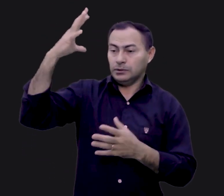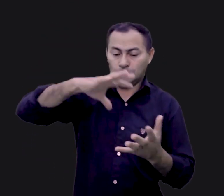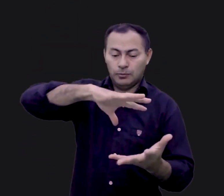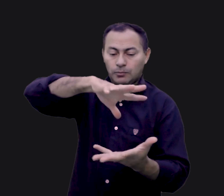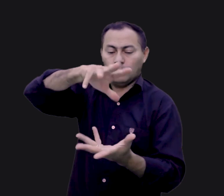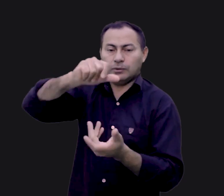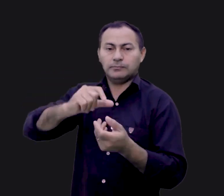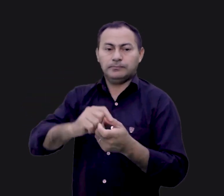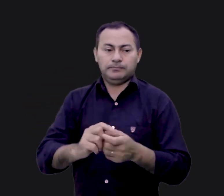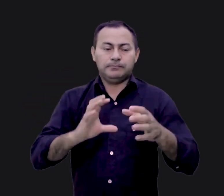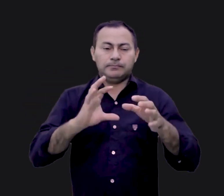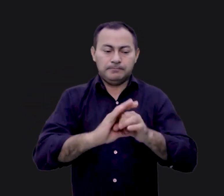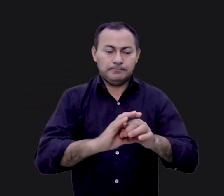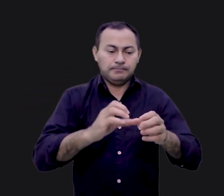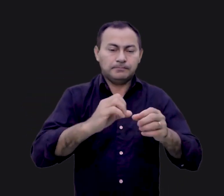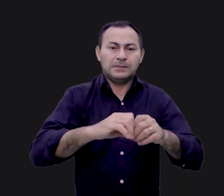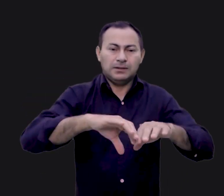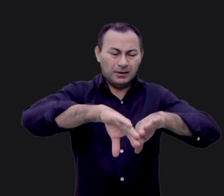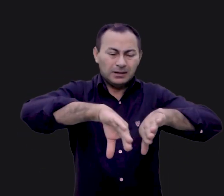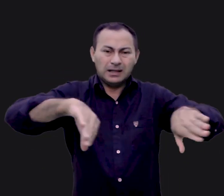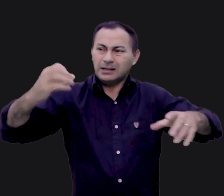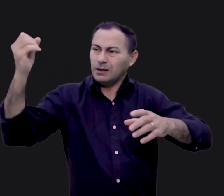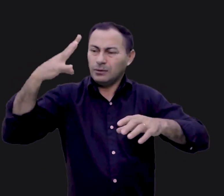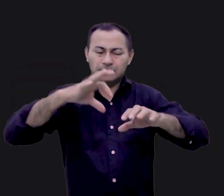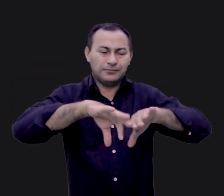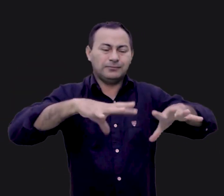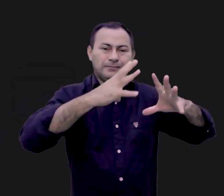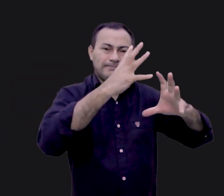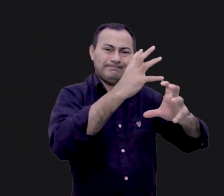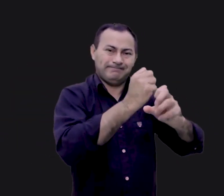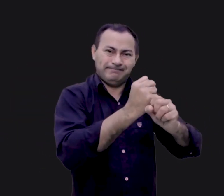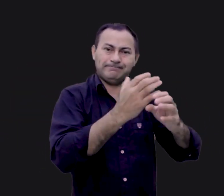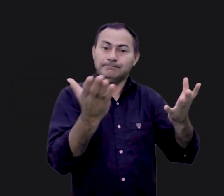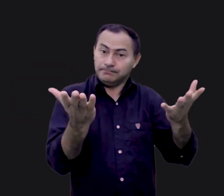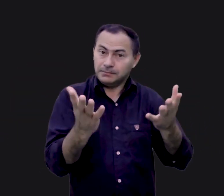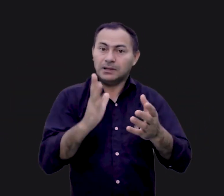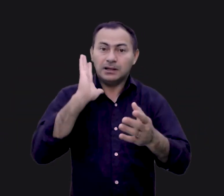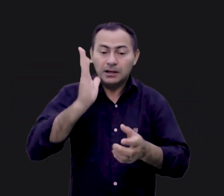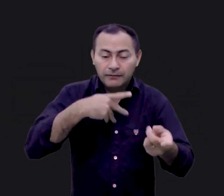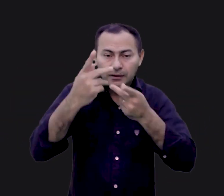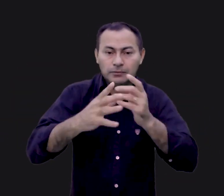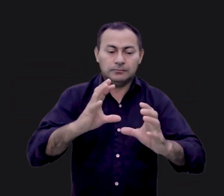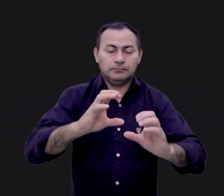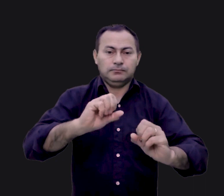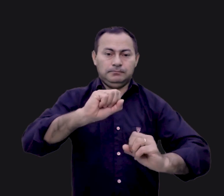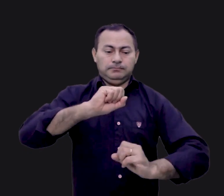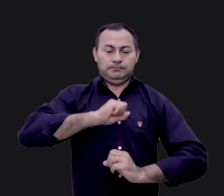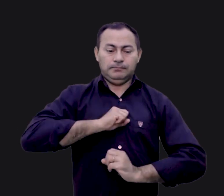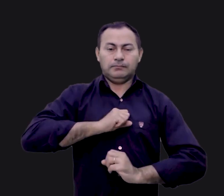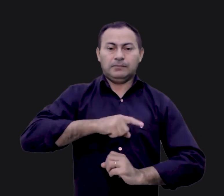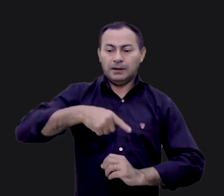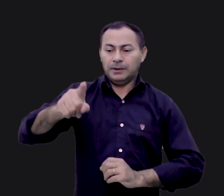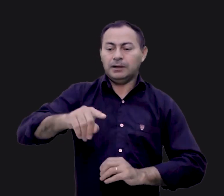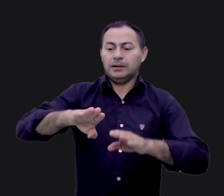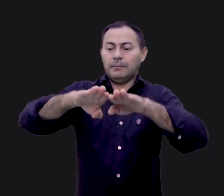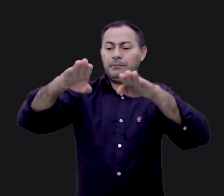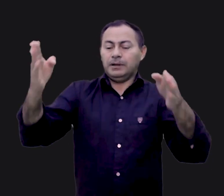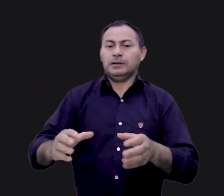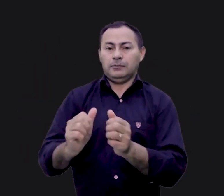separados desta palavra, somos deixados em inteira escuridão. Como já mencionamos, o sacerdote ia também à mesa dos pães.